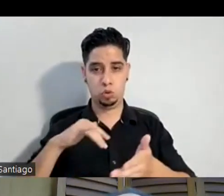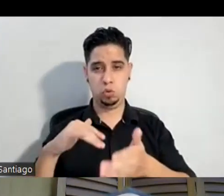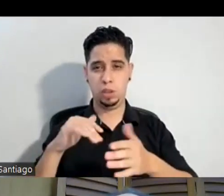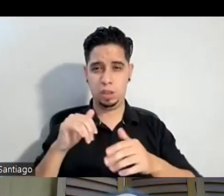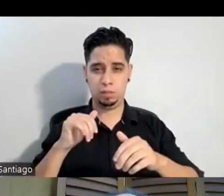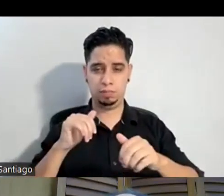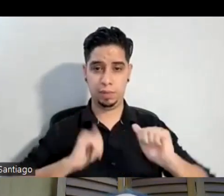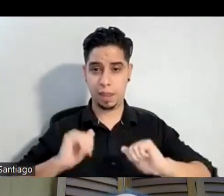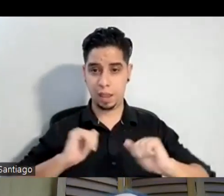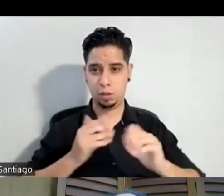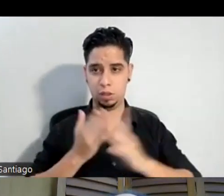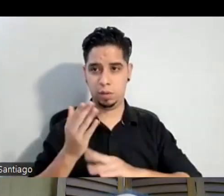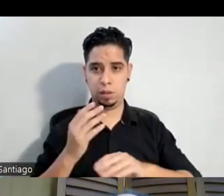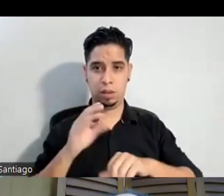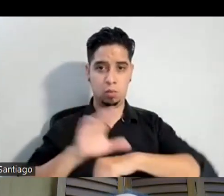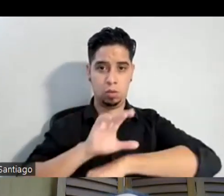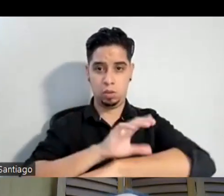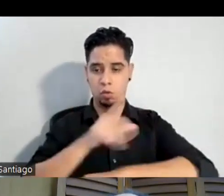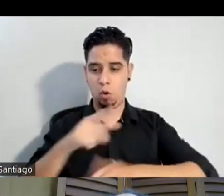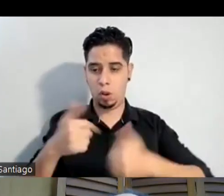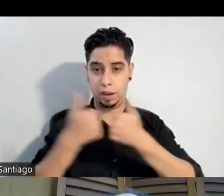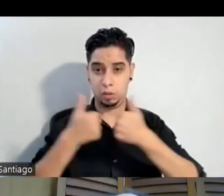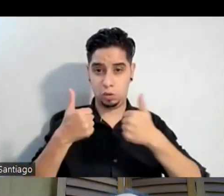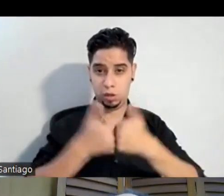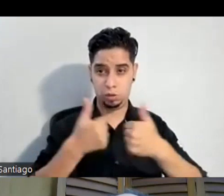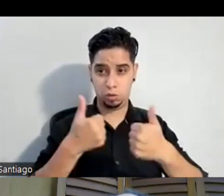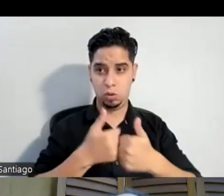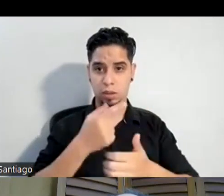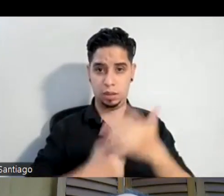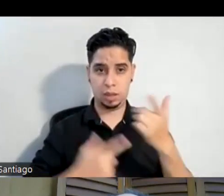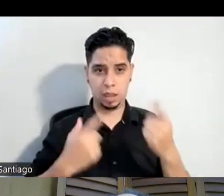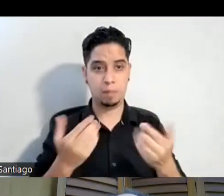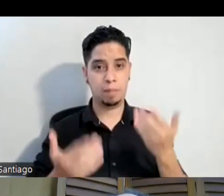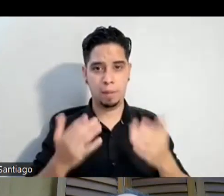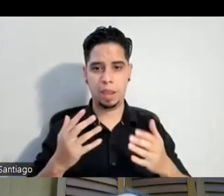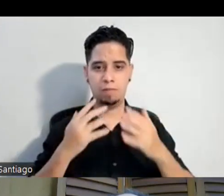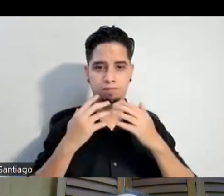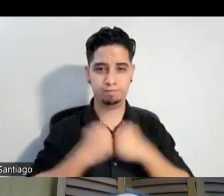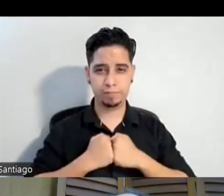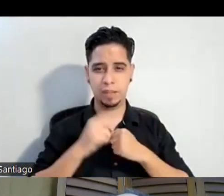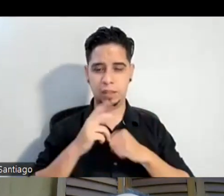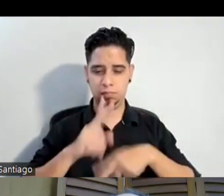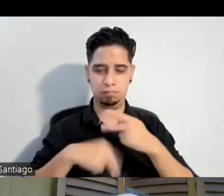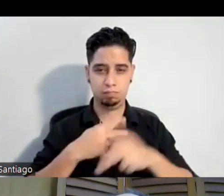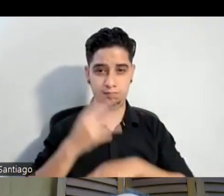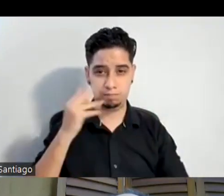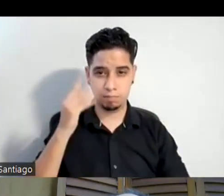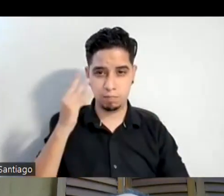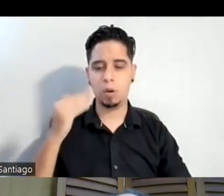tenido que superar unos retos lo cual también hacen que valoren más este tipo de experiencias porque tienen que meter el gallo tienen